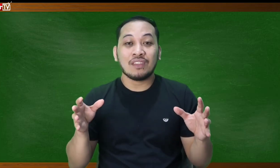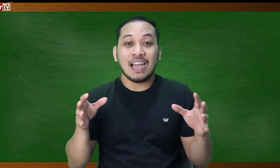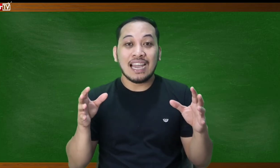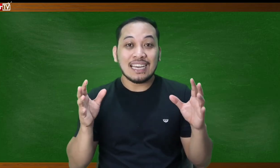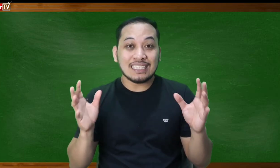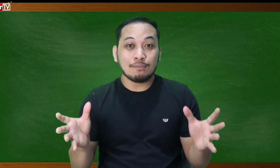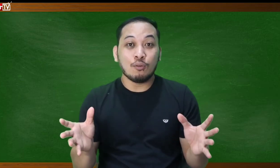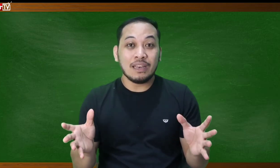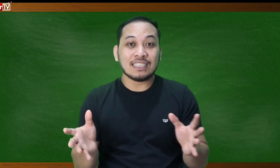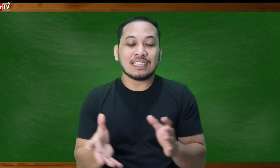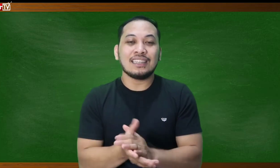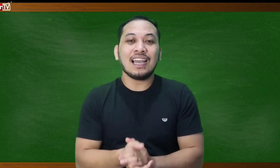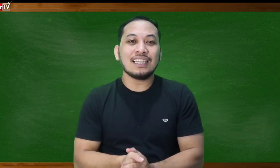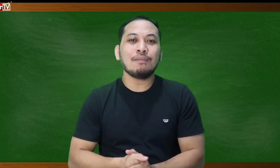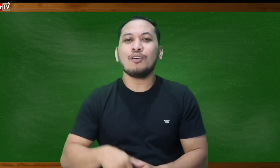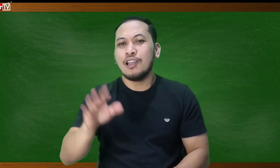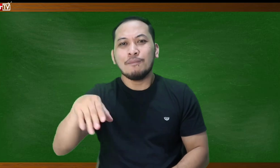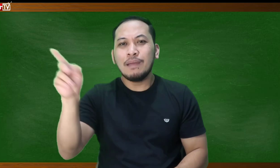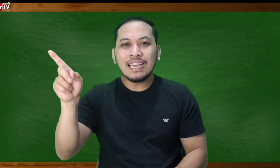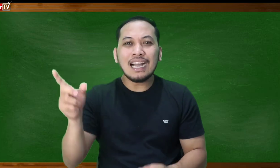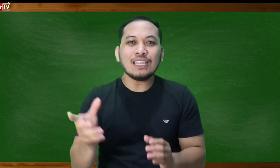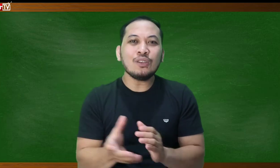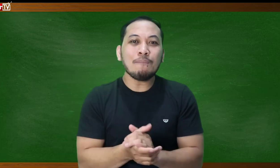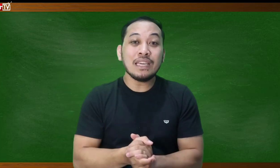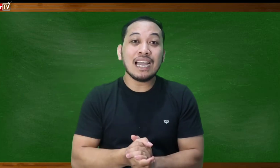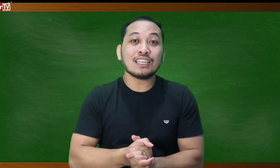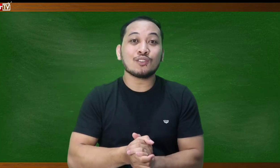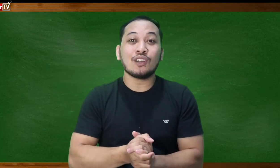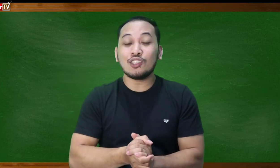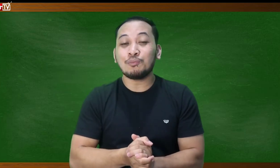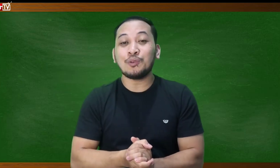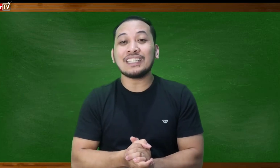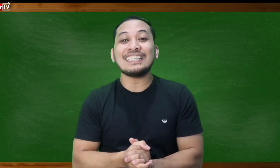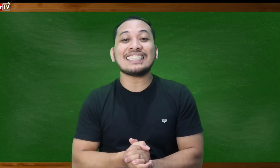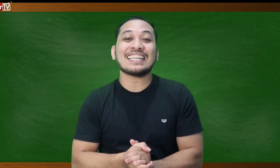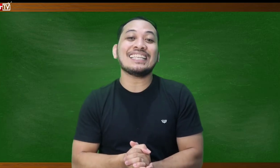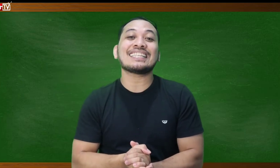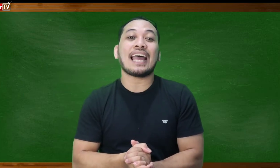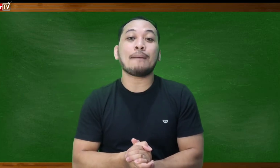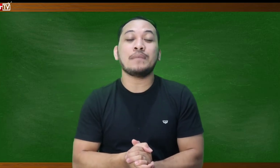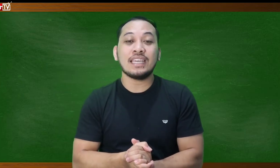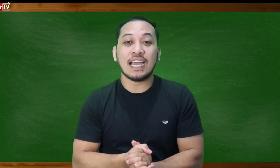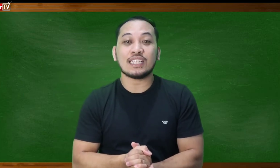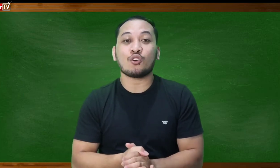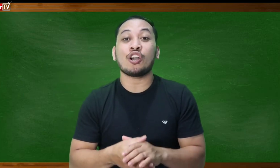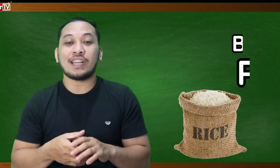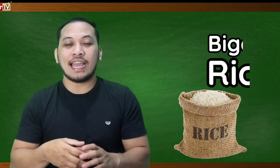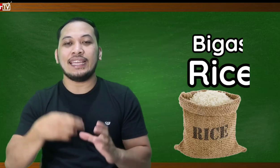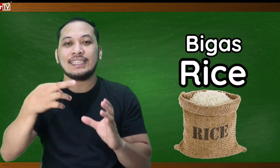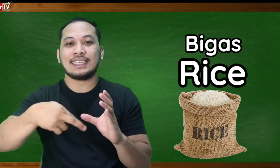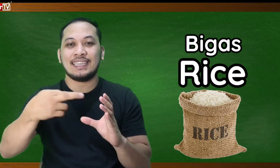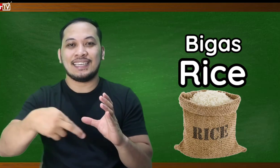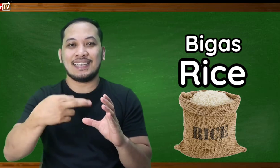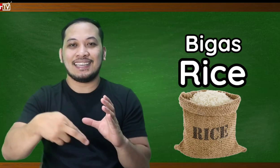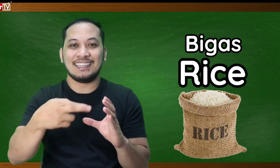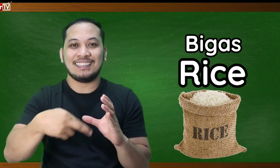anak na bumili sa tindahan Bili ka nga doon ng bigas So ganito po natin isisenyas ang bigas or rice Ayan